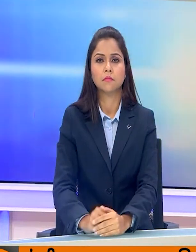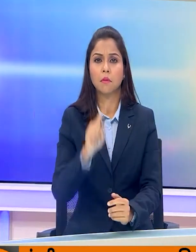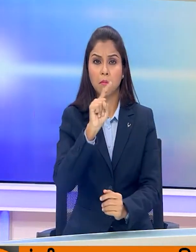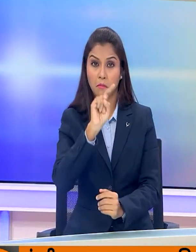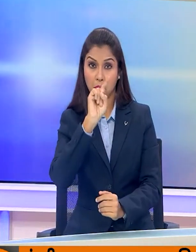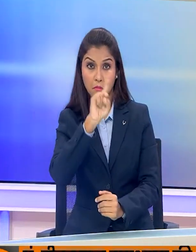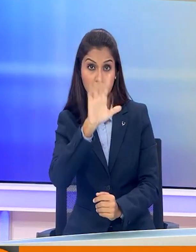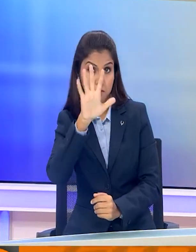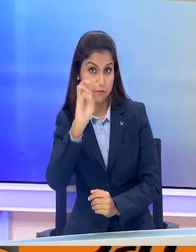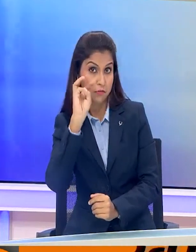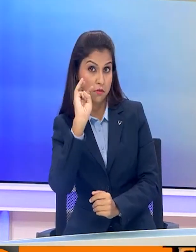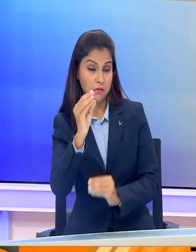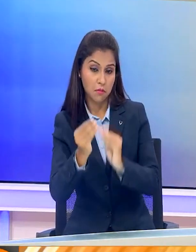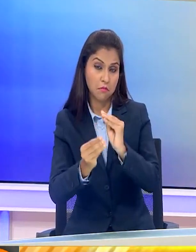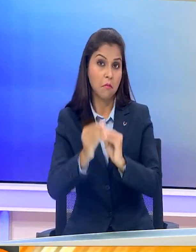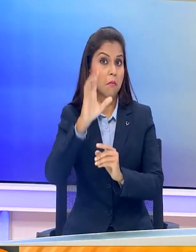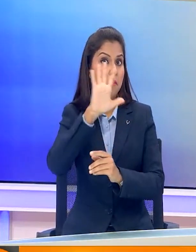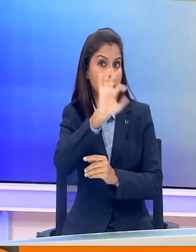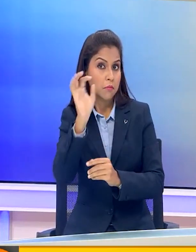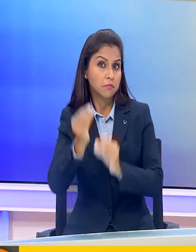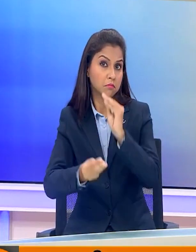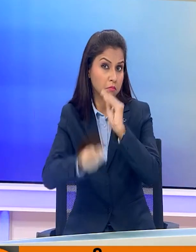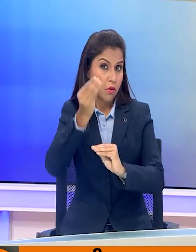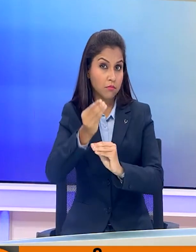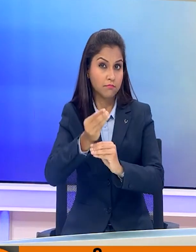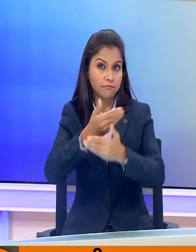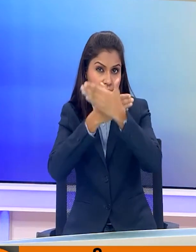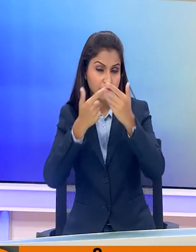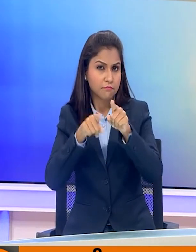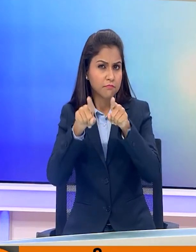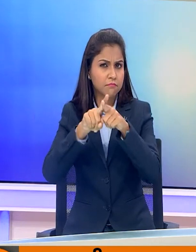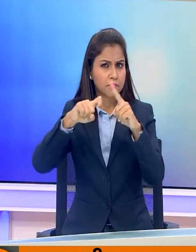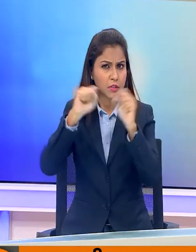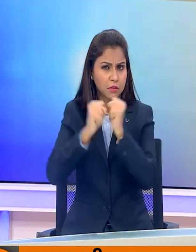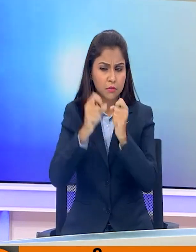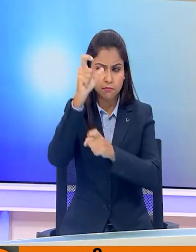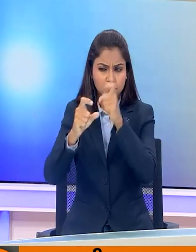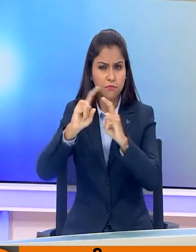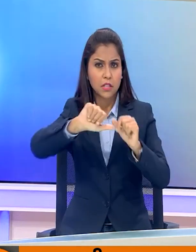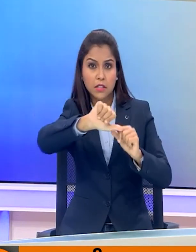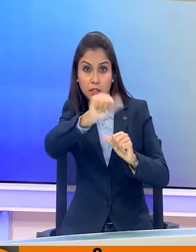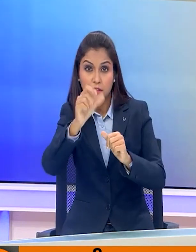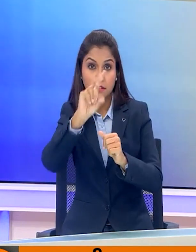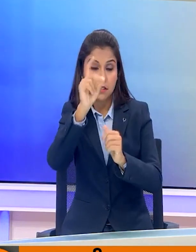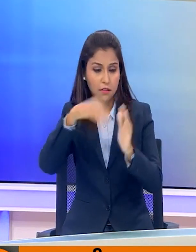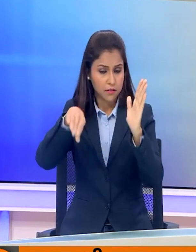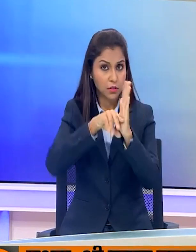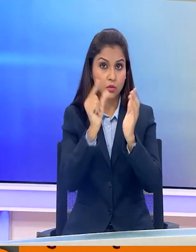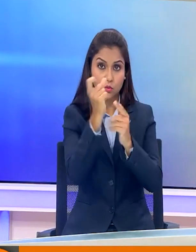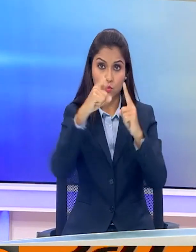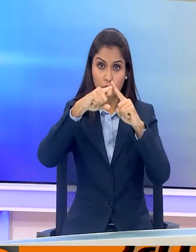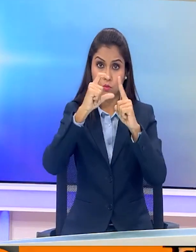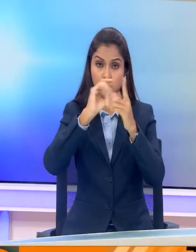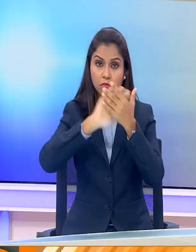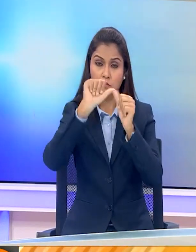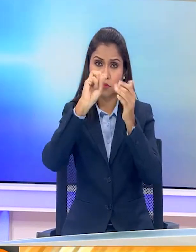15500 से अधिक कश्मीरी प्रवासी मतदाता दूसरे चरण के चुनाओ के लिए जमू उधंपुर और